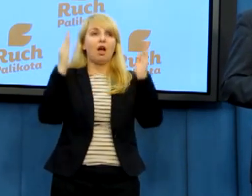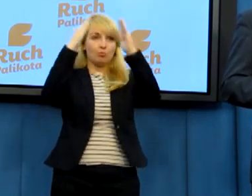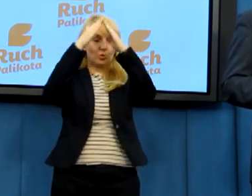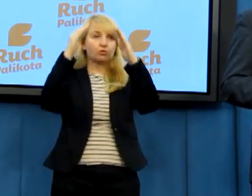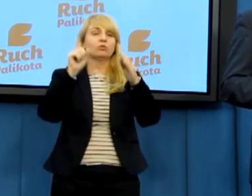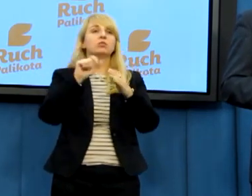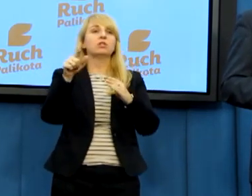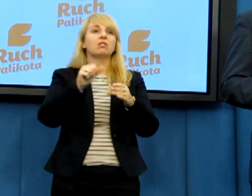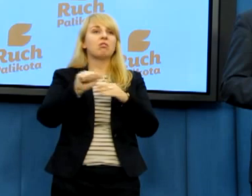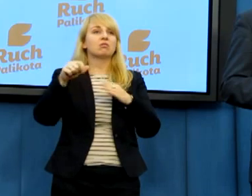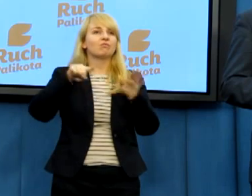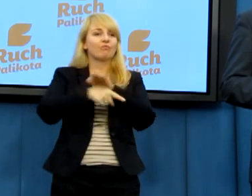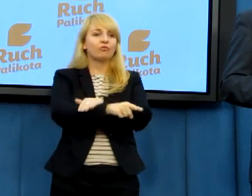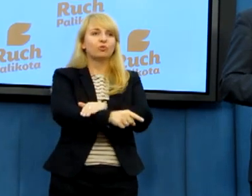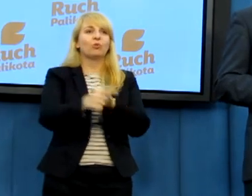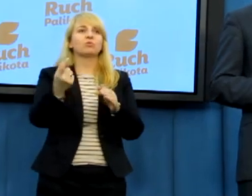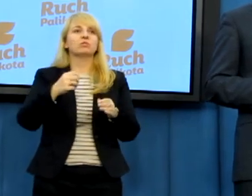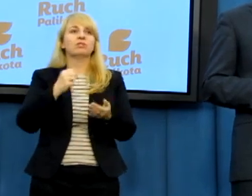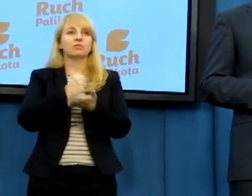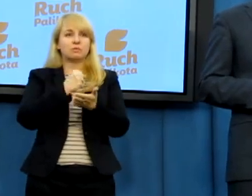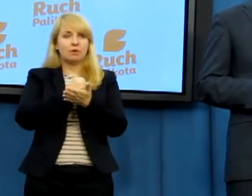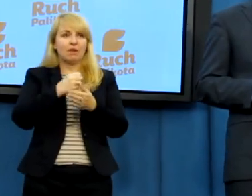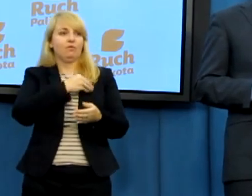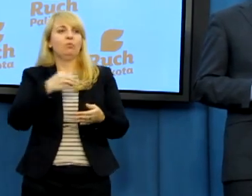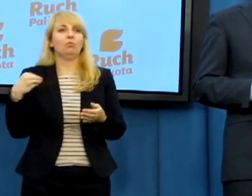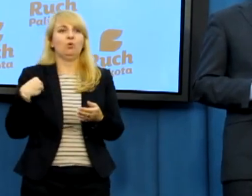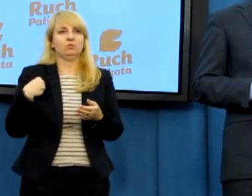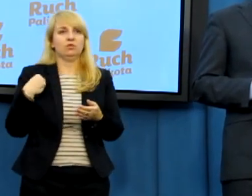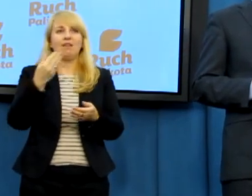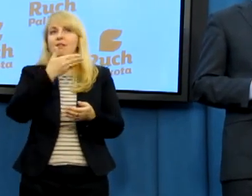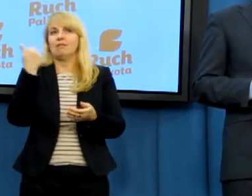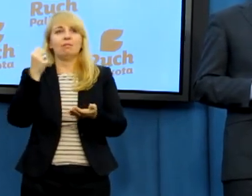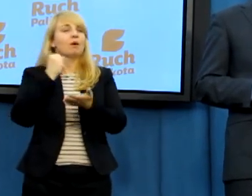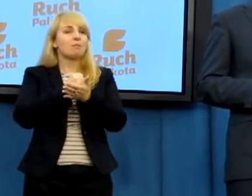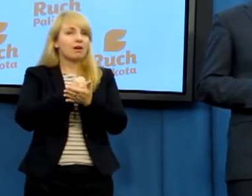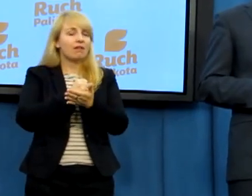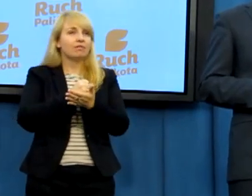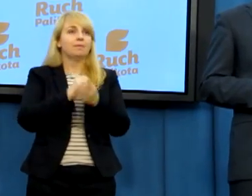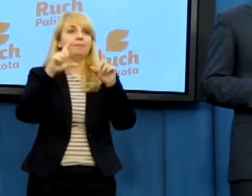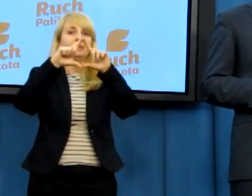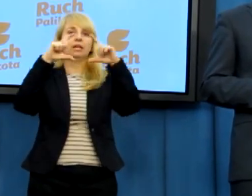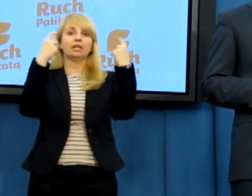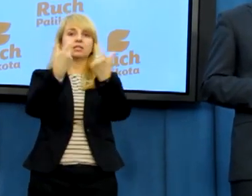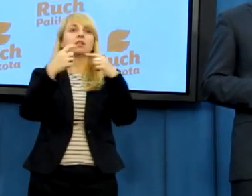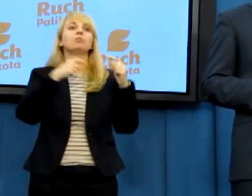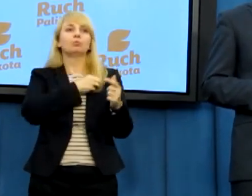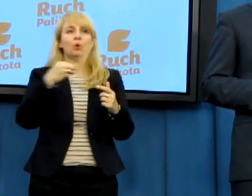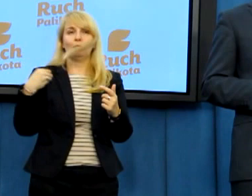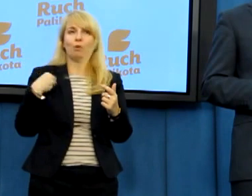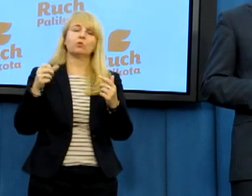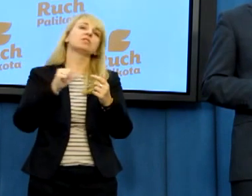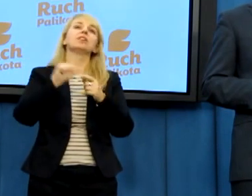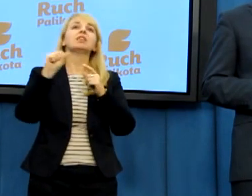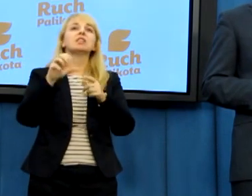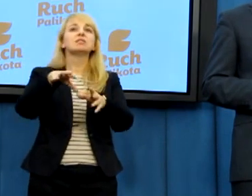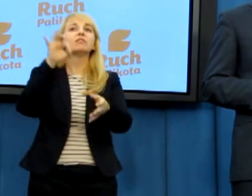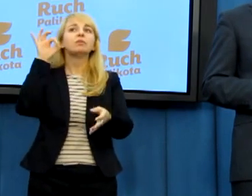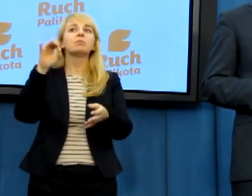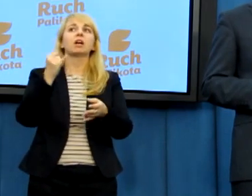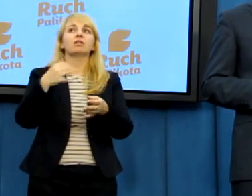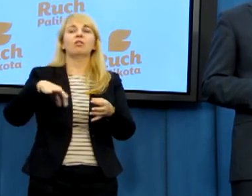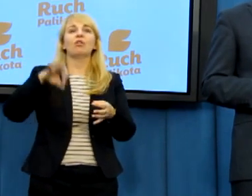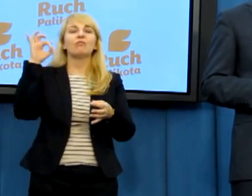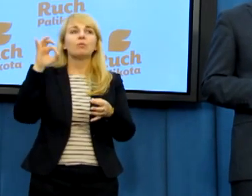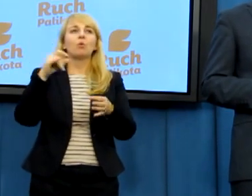mając do tego żadnego absolutnie mandatu, przypomnę, iż Sejm Rzeczypospolitej Polskiej został wybrany w wolnych